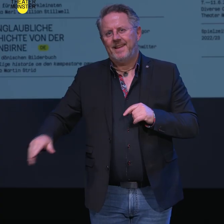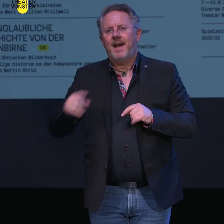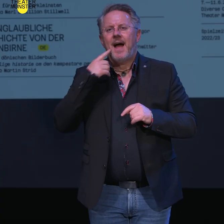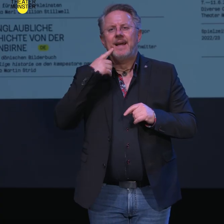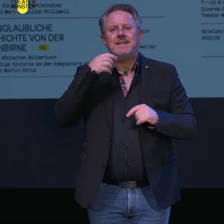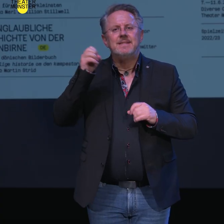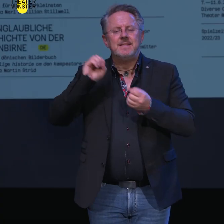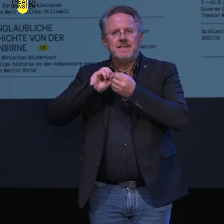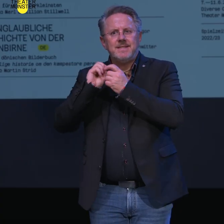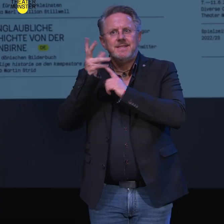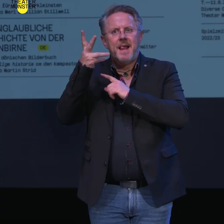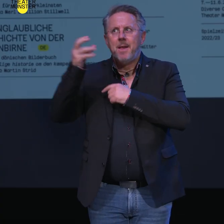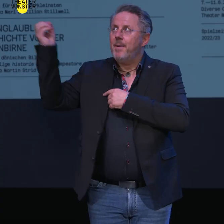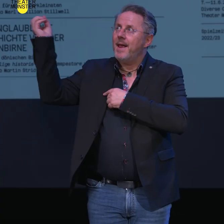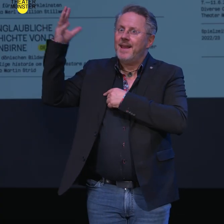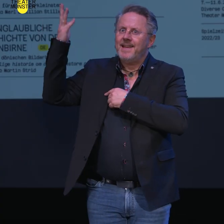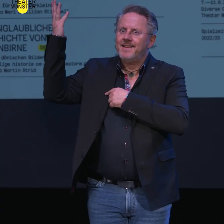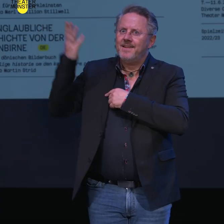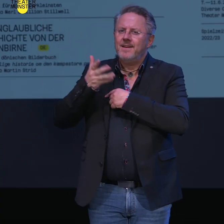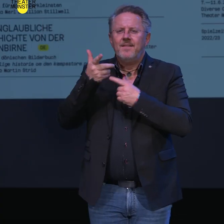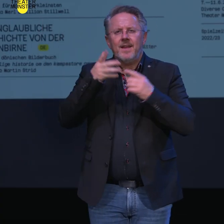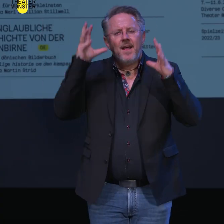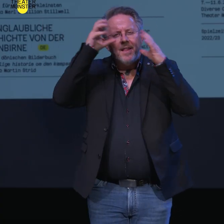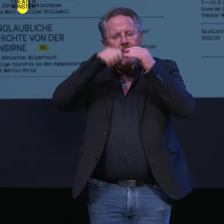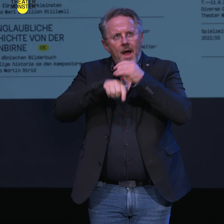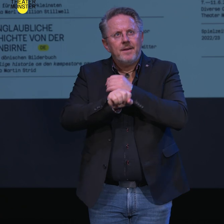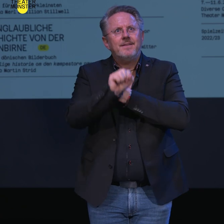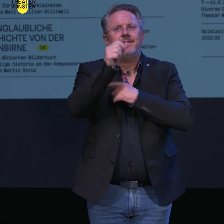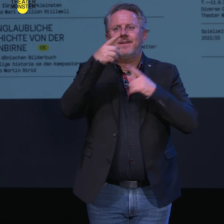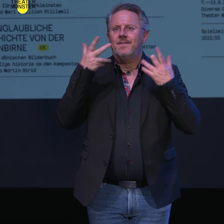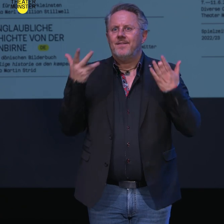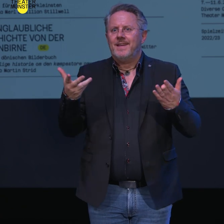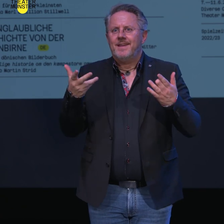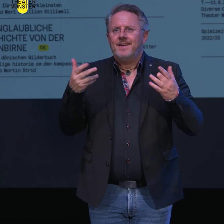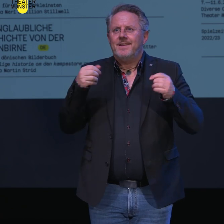Silberlicht. Silberlicht. Reise durch die Nacht mit Tanz und barocker Musik.